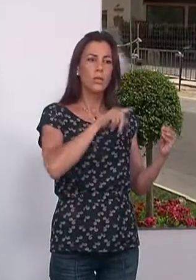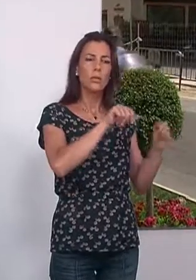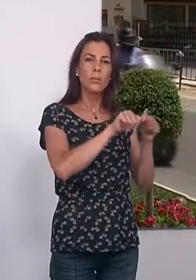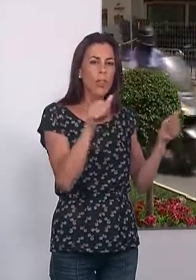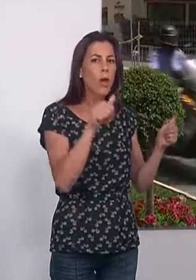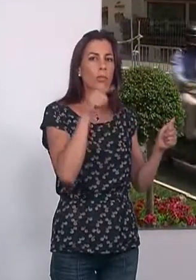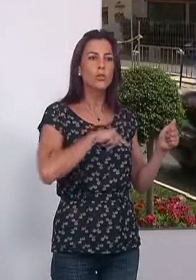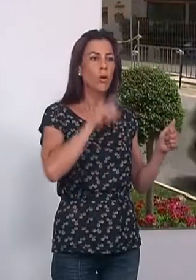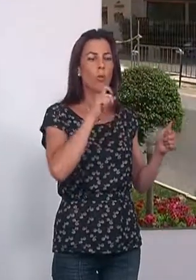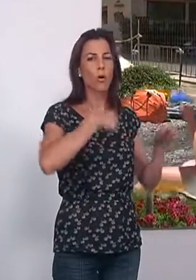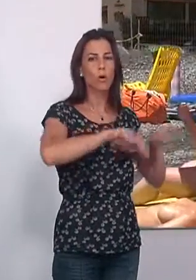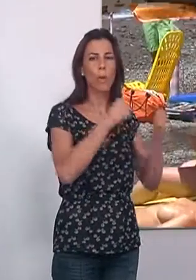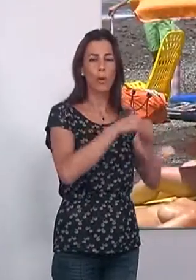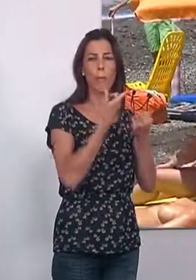mal.